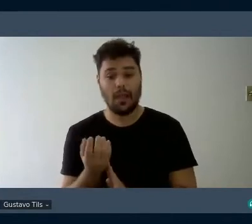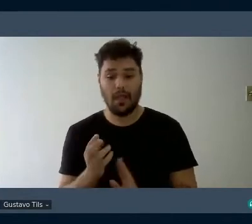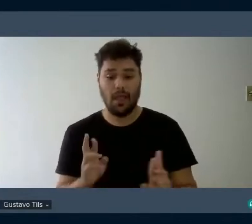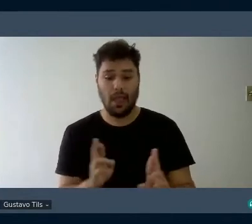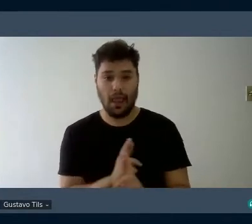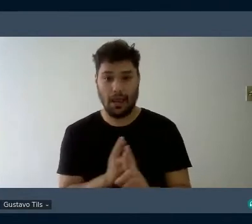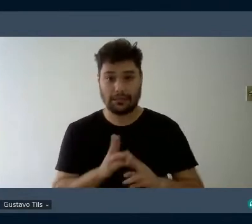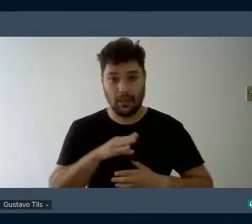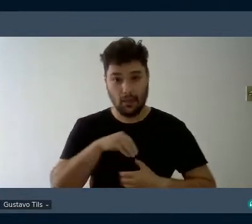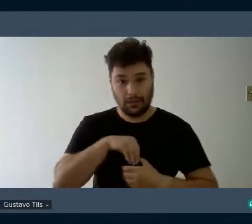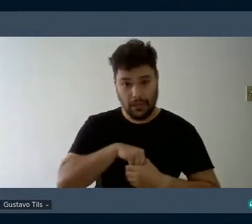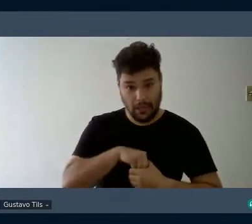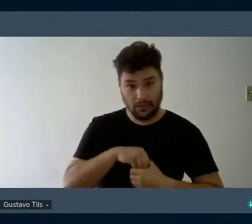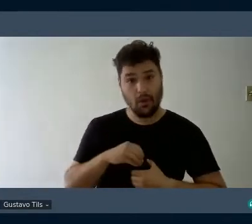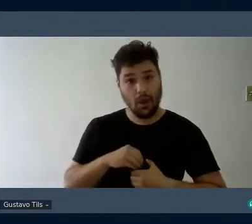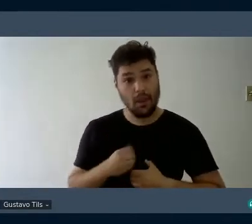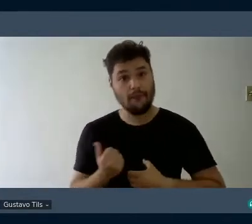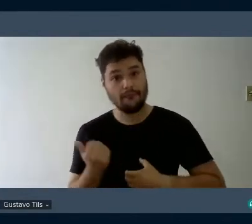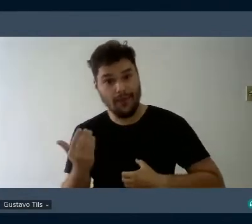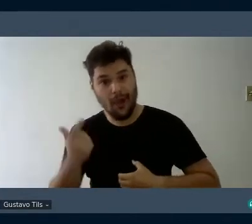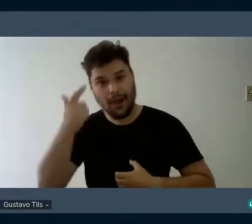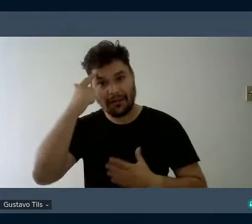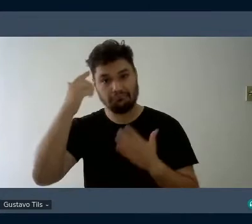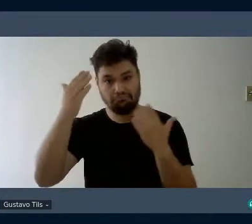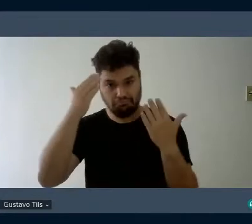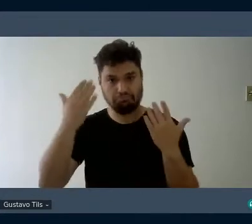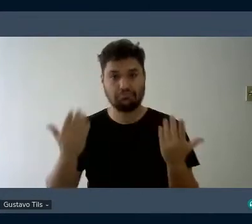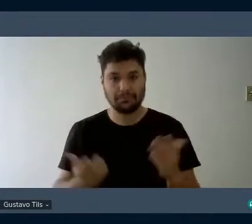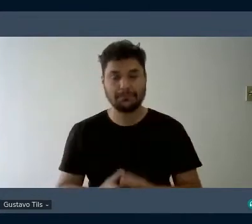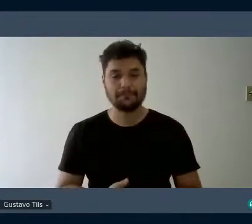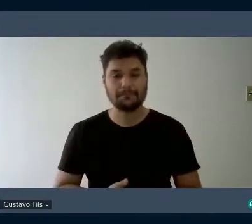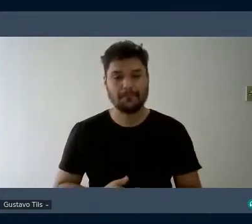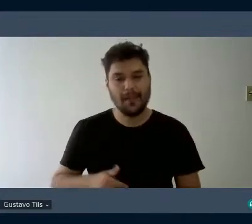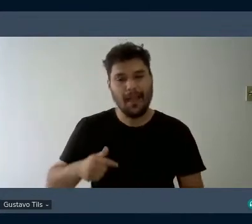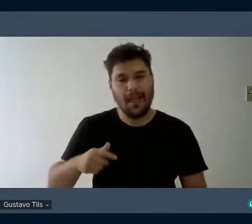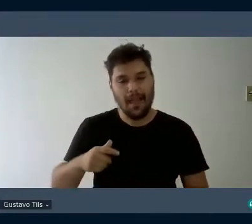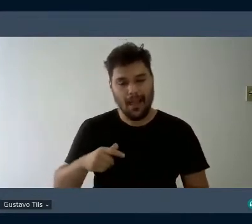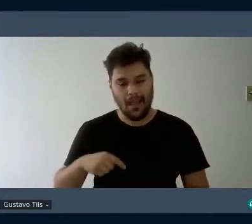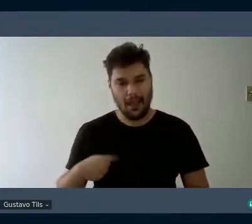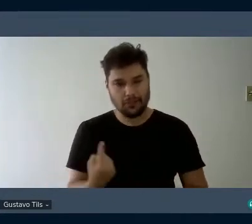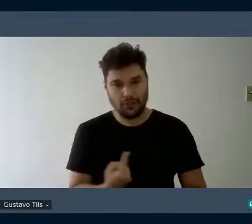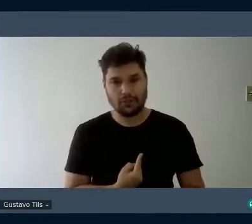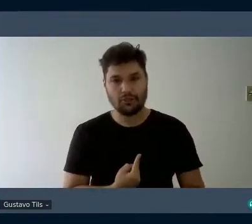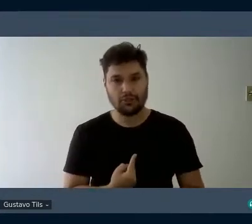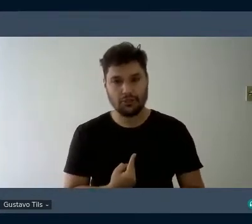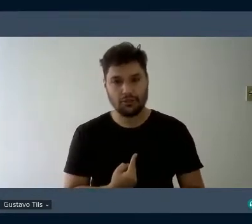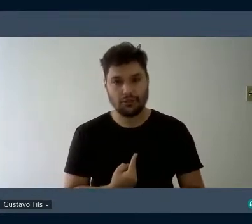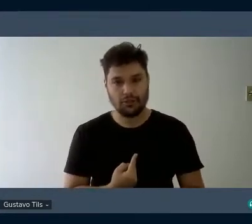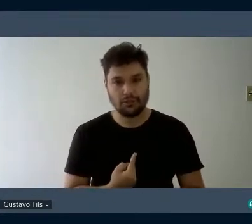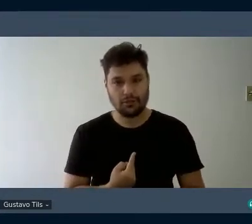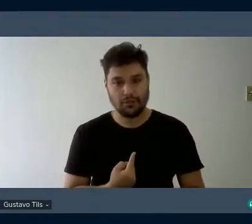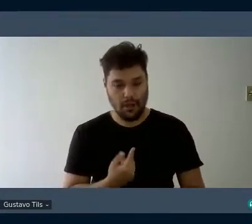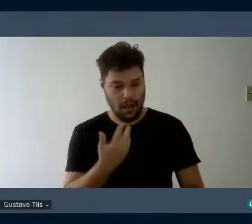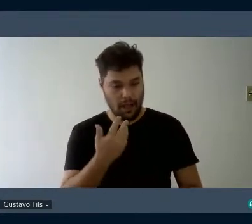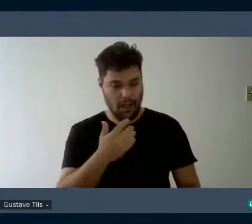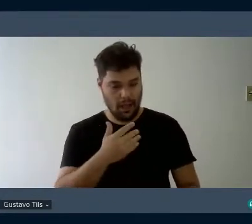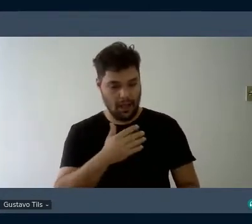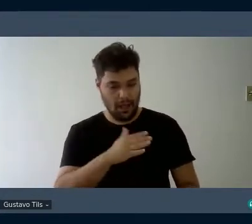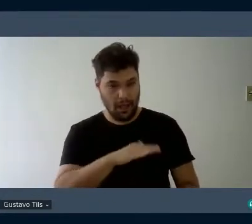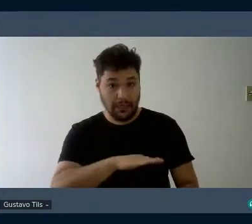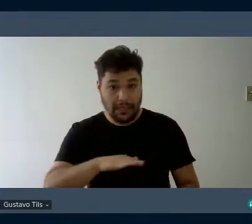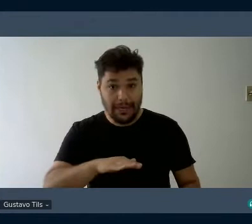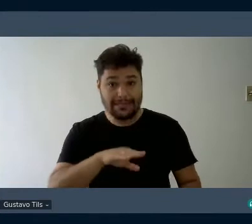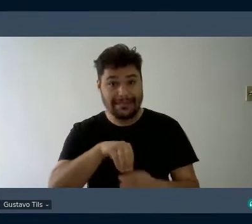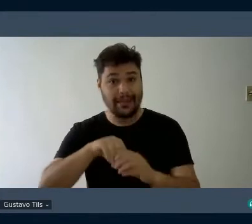- e intra-psicológicas. A memória escolar, a memória educativa, é